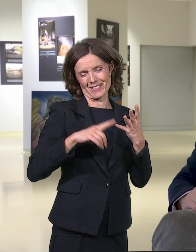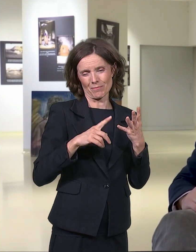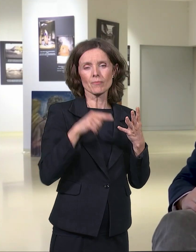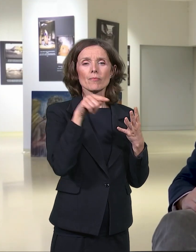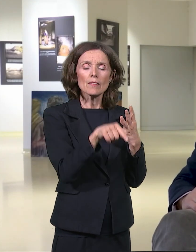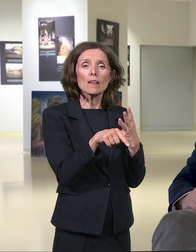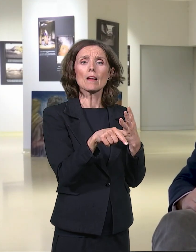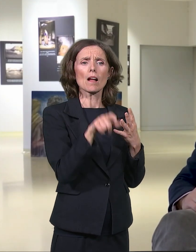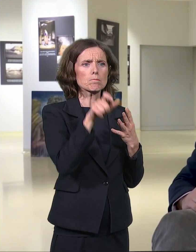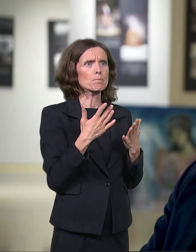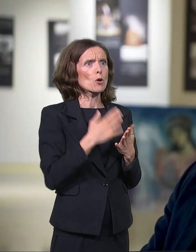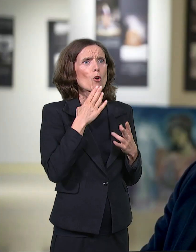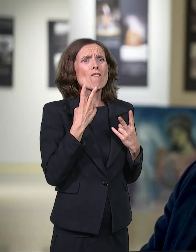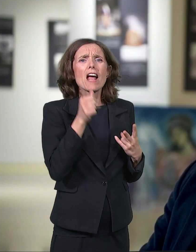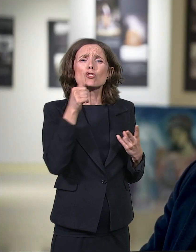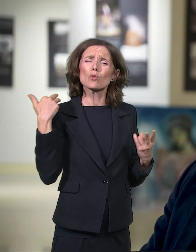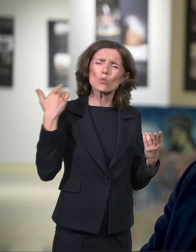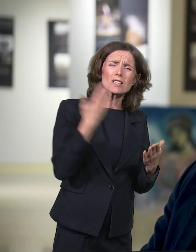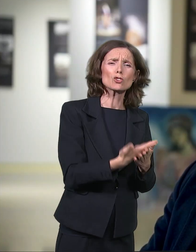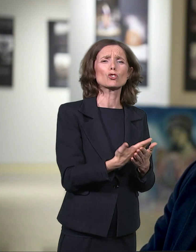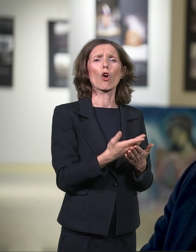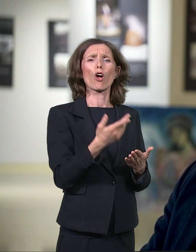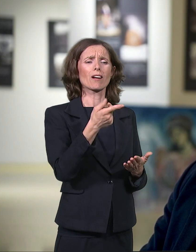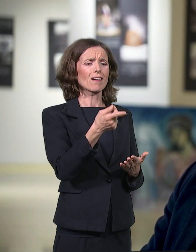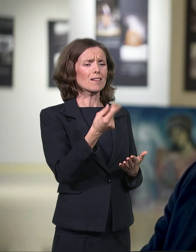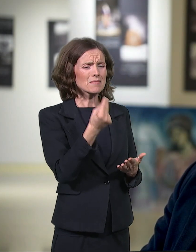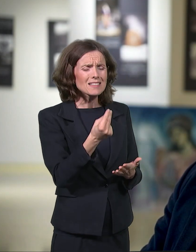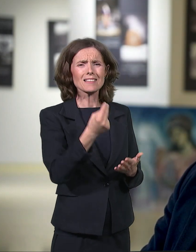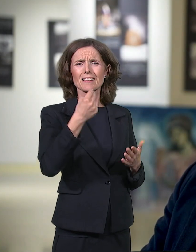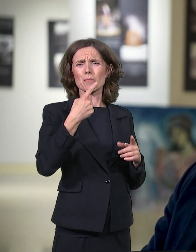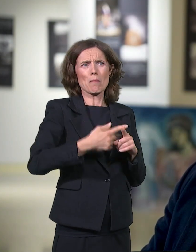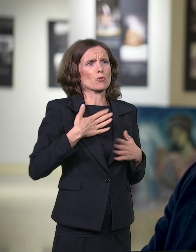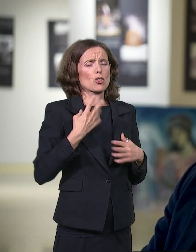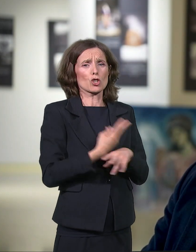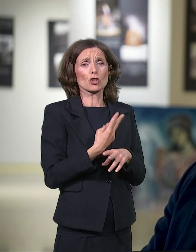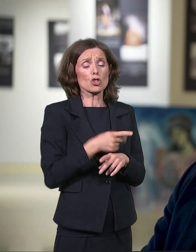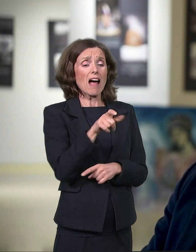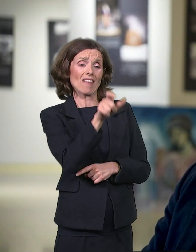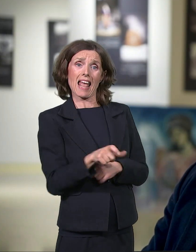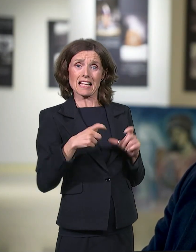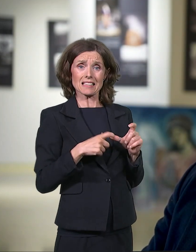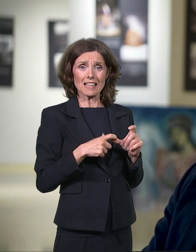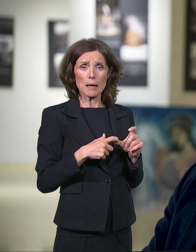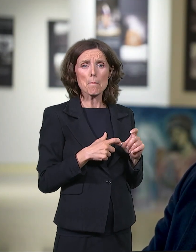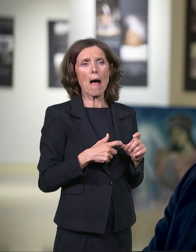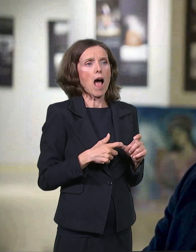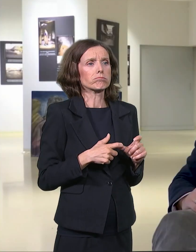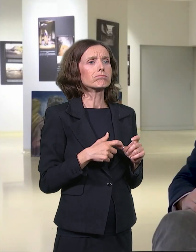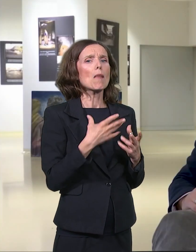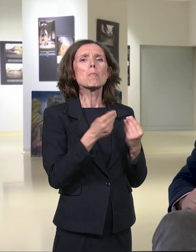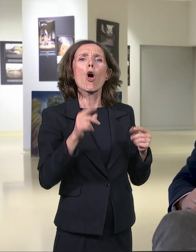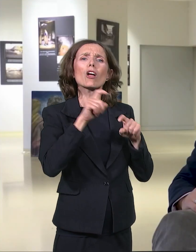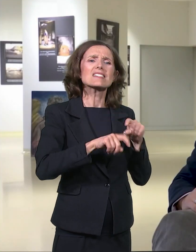nego uopšte naše države. On je uspeo na mnogim poljima da se istakne, uopšte i nacionalnoj stvari.